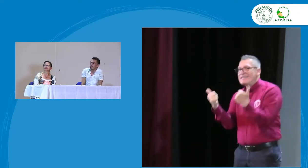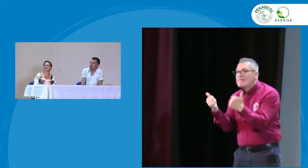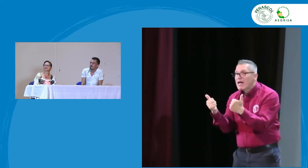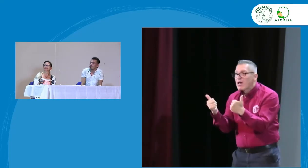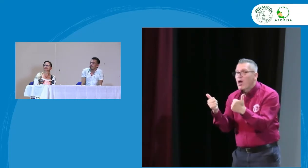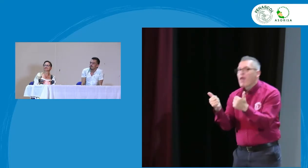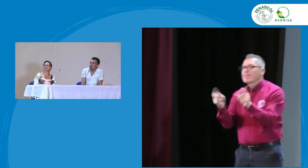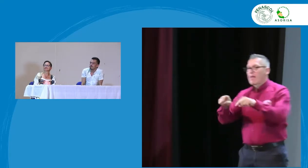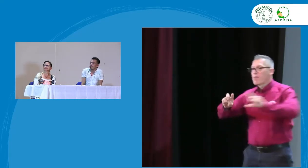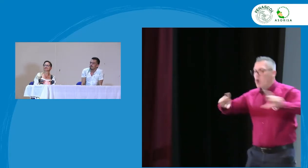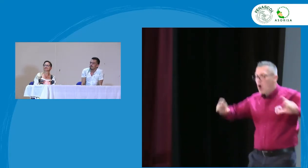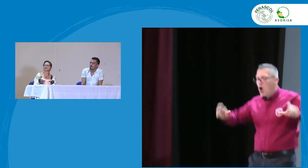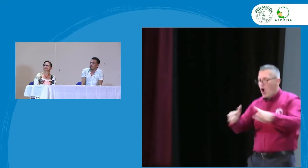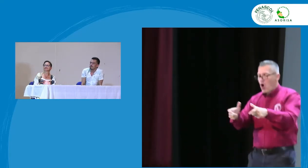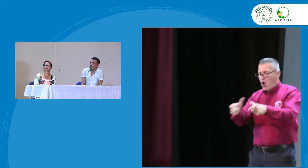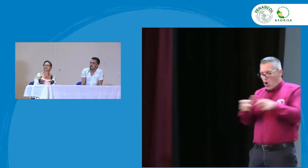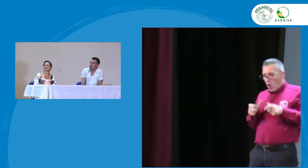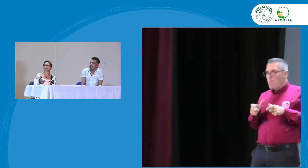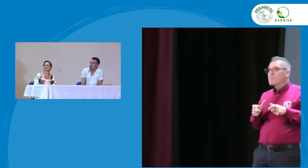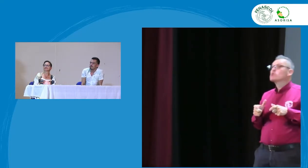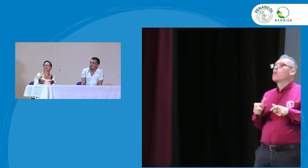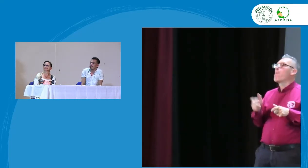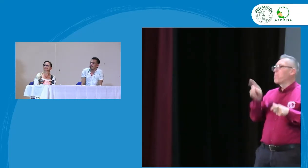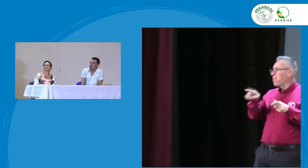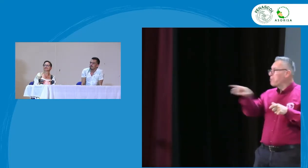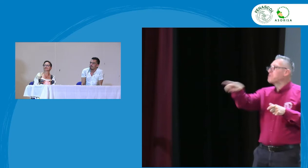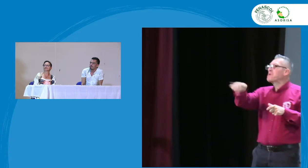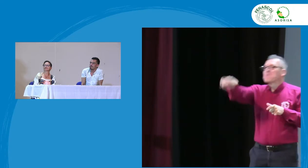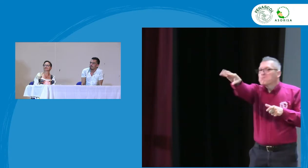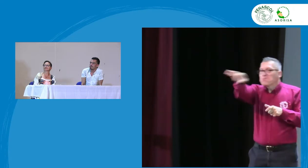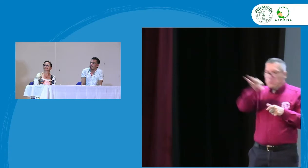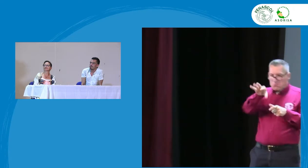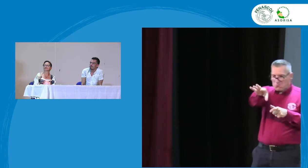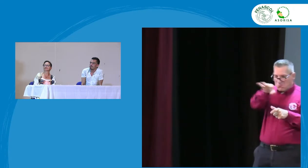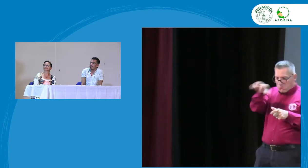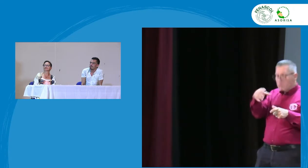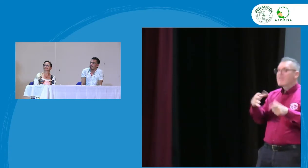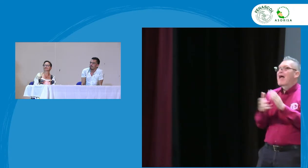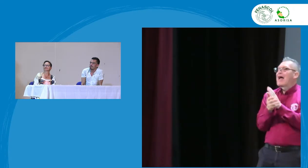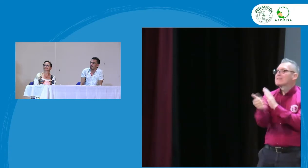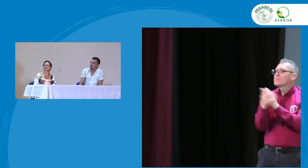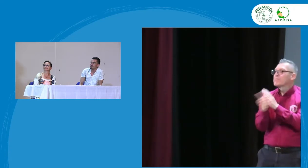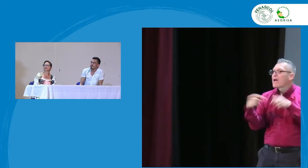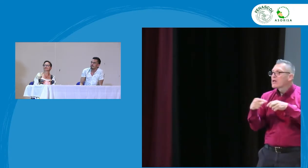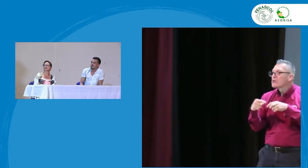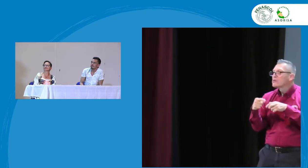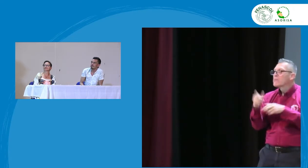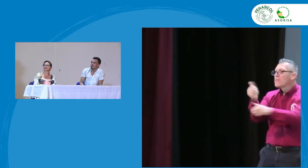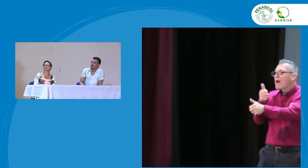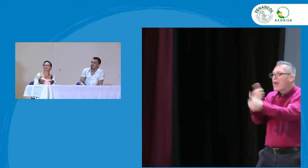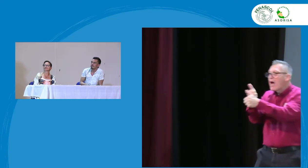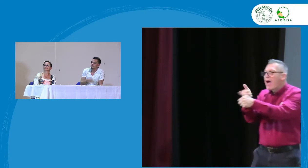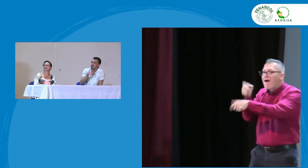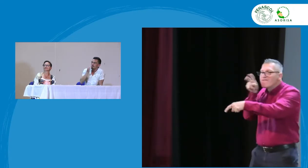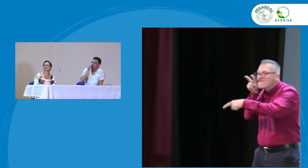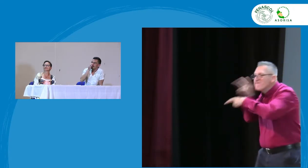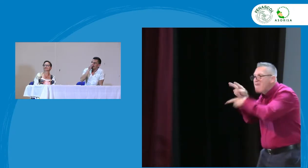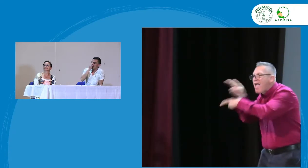es el momento de hacer esa evaluación y de pensar y decir bueno qué viene qué pasa quiénes son los expertos